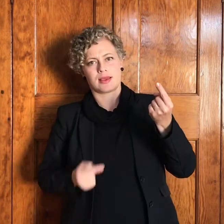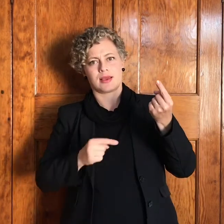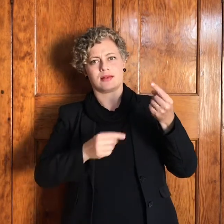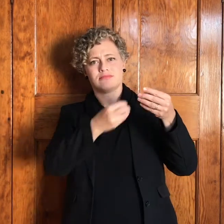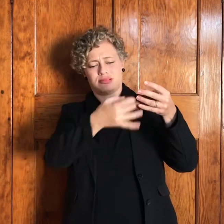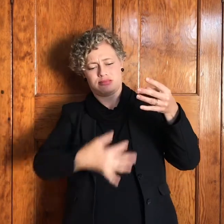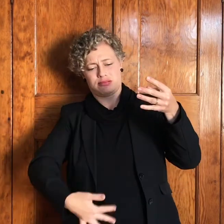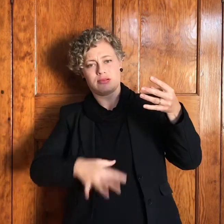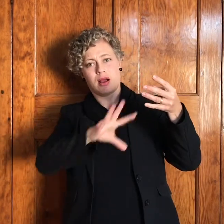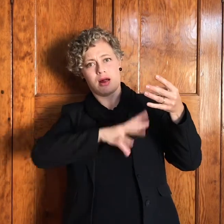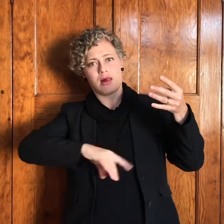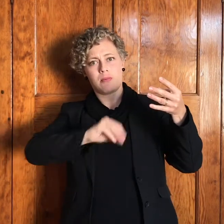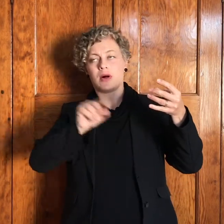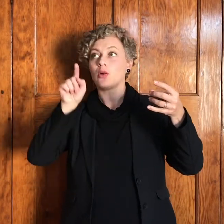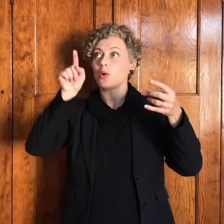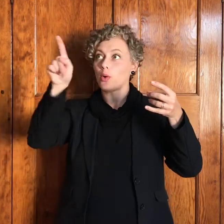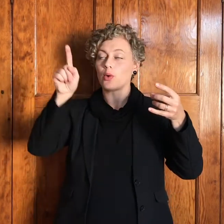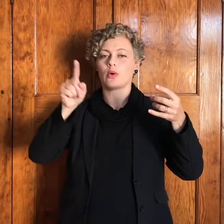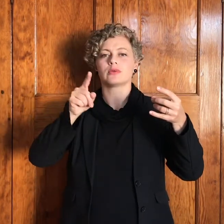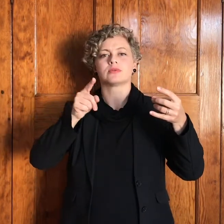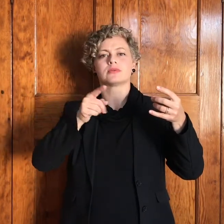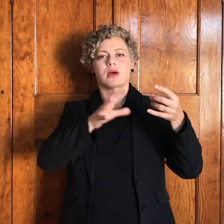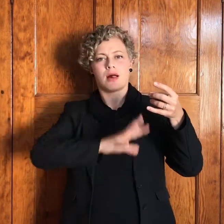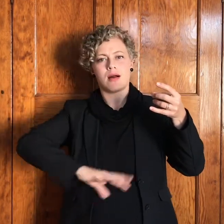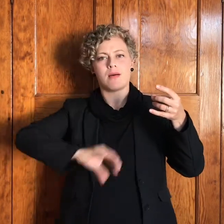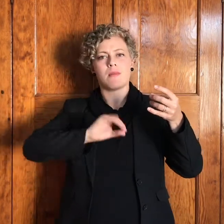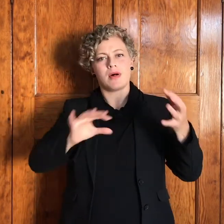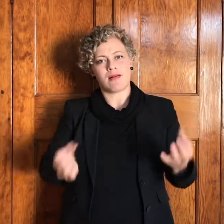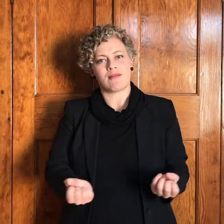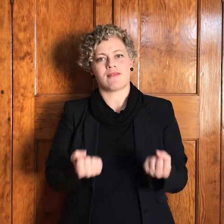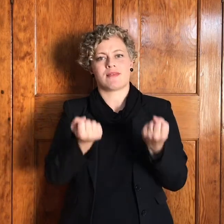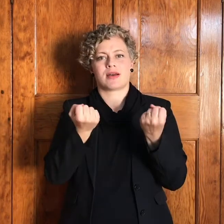word in die herese genade amen